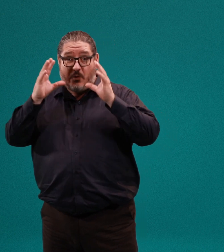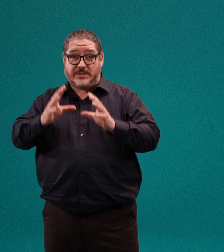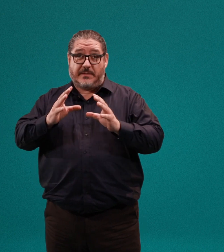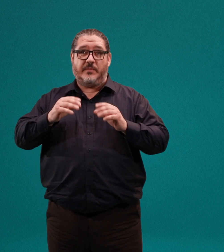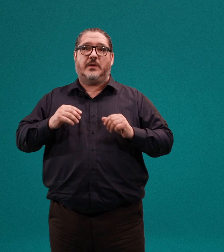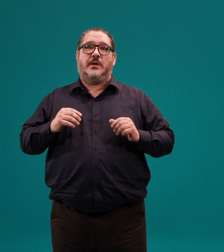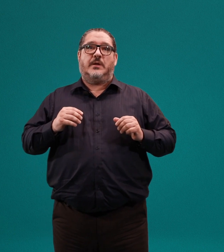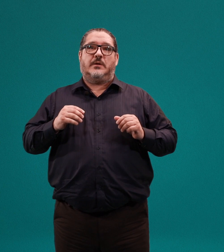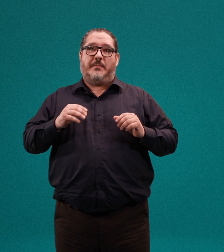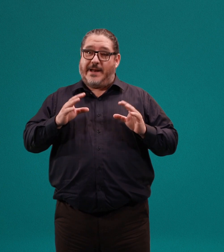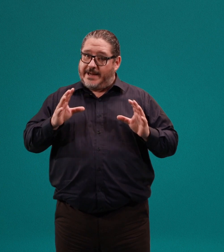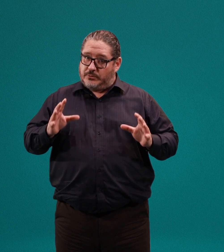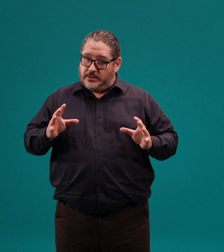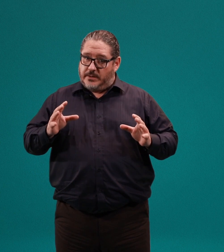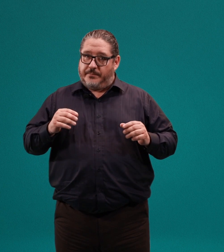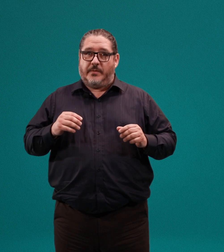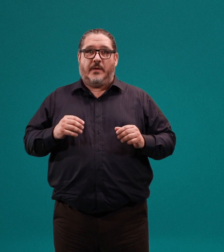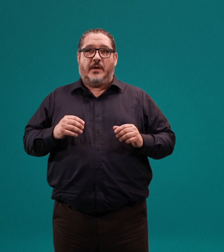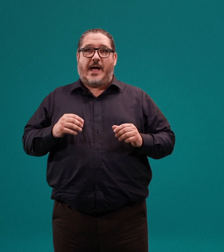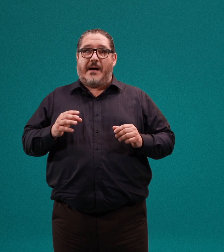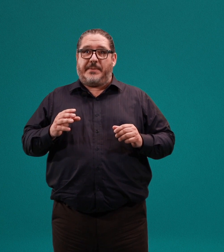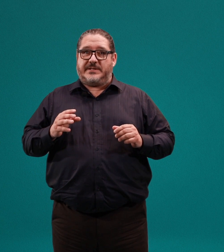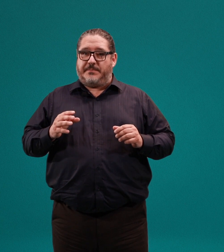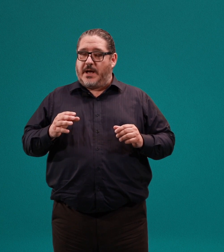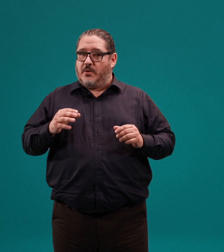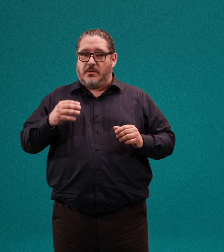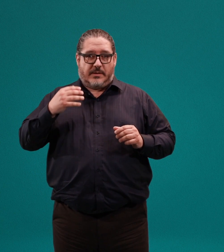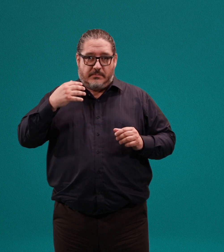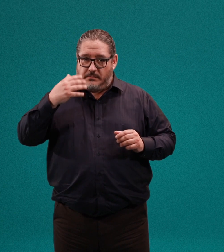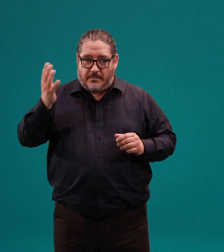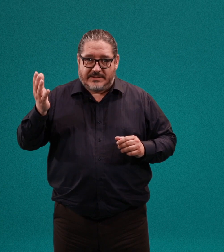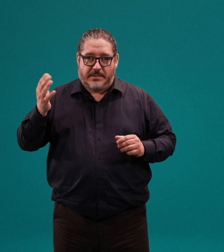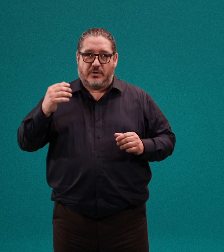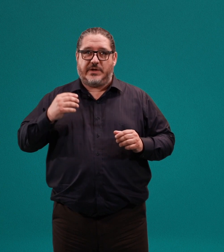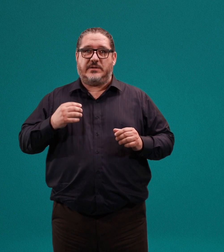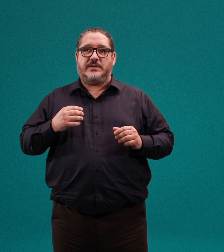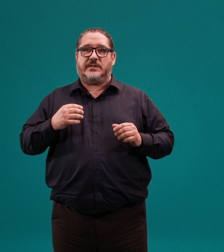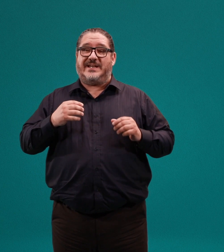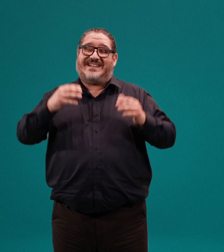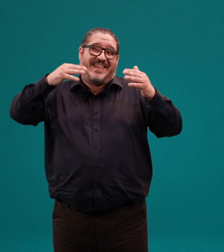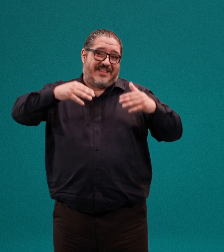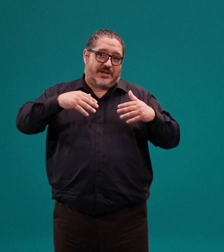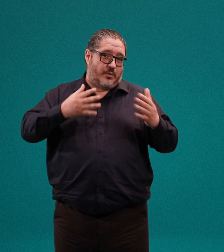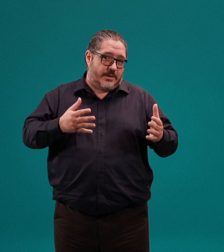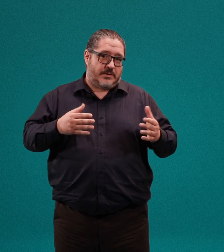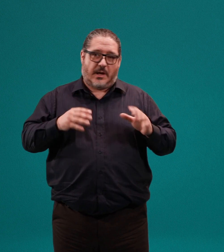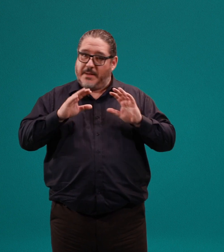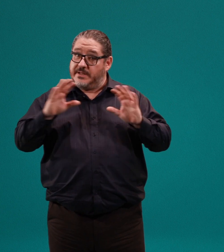en WhatsApp de manera gratuita. Han participado más de 1.000 docentes, quienes atienden a su vez a más de